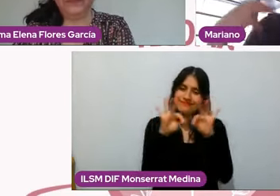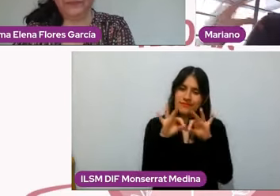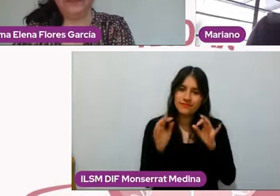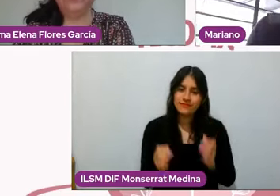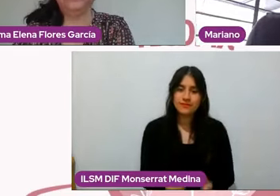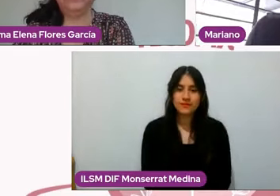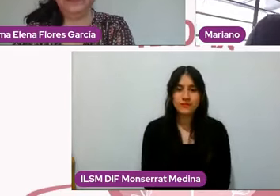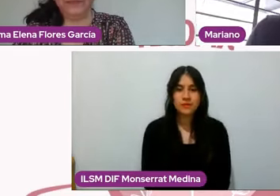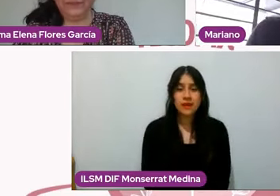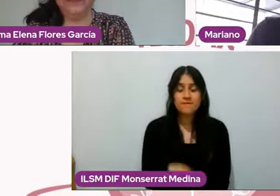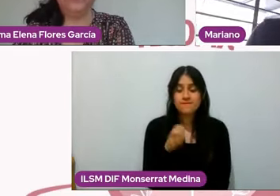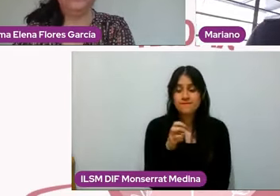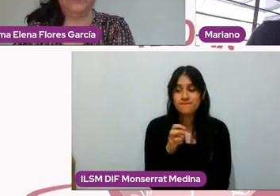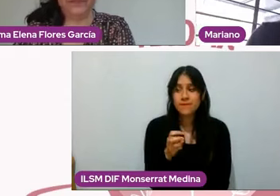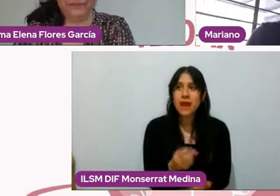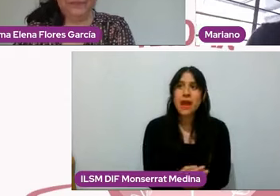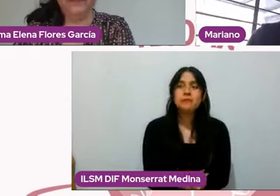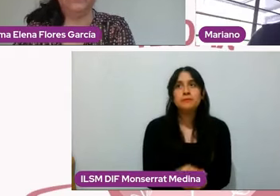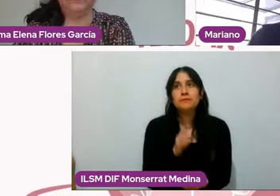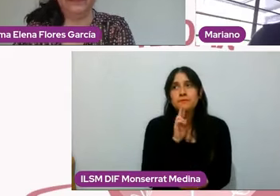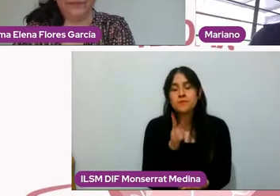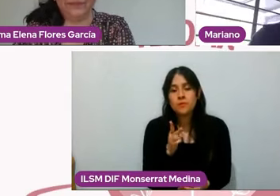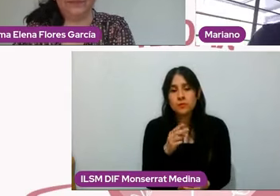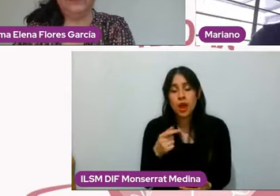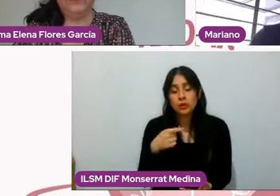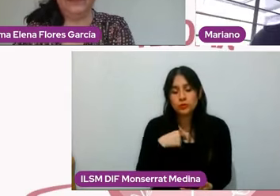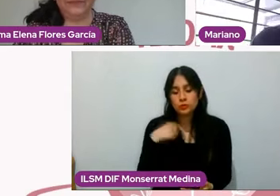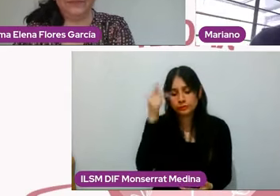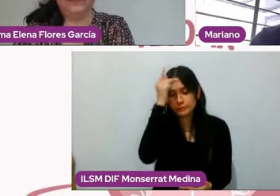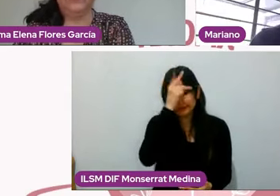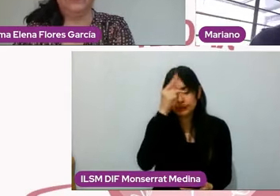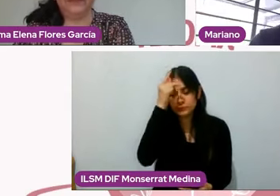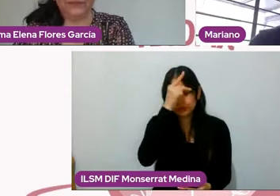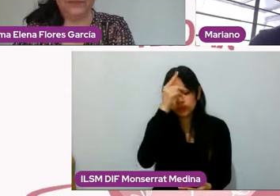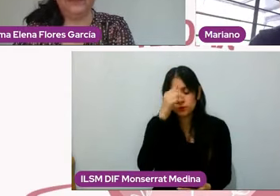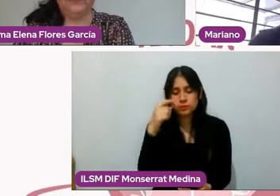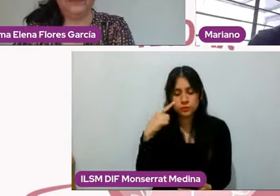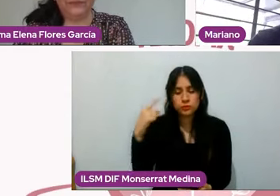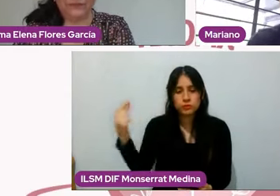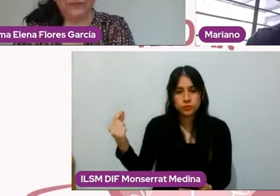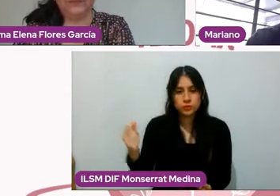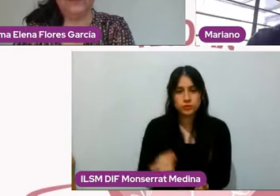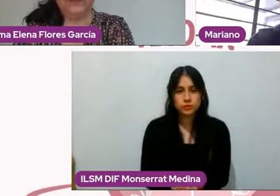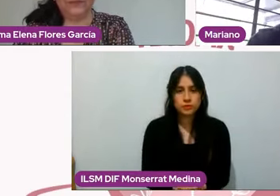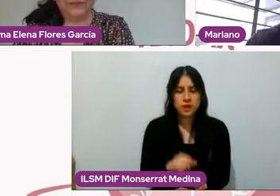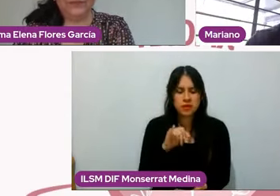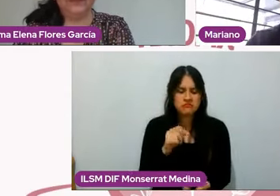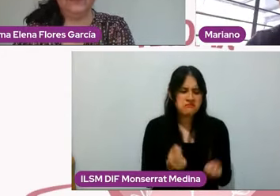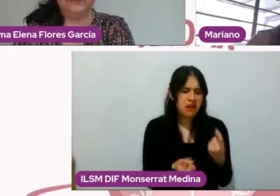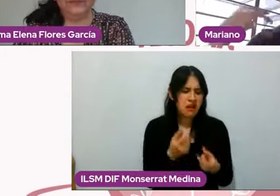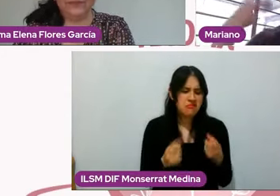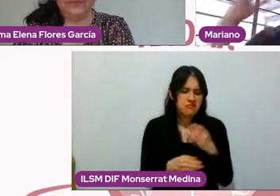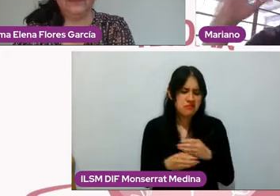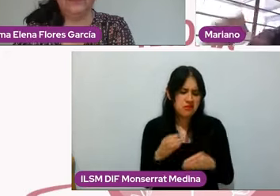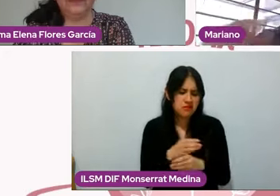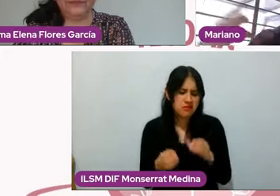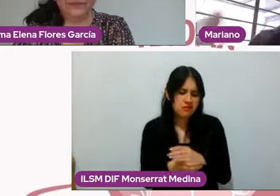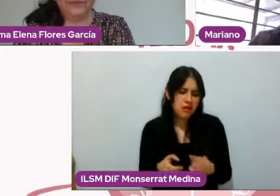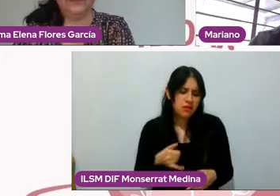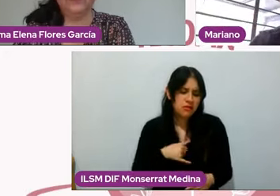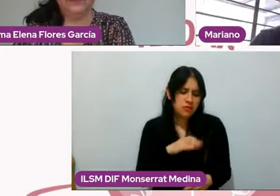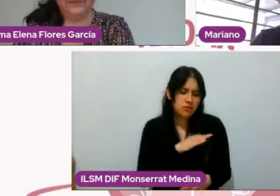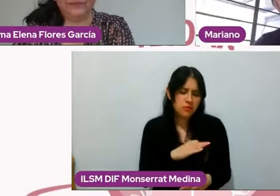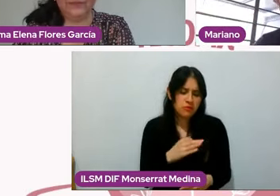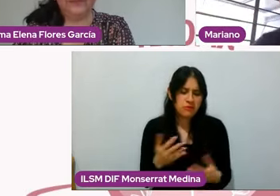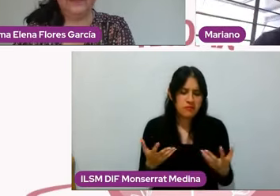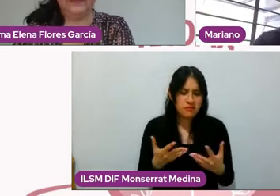es ideal ir a terapia porque si si fueran cosas que pudiéramos resolver simplemente con voluntad y yo lo pienso y